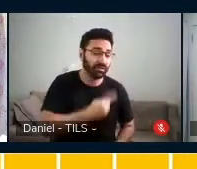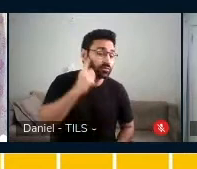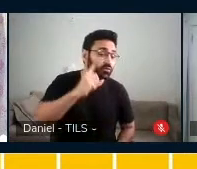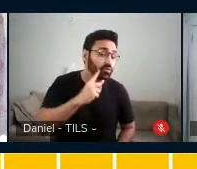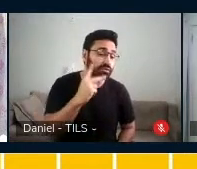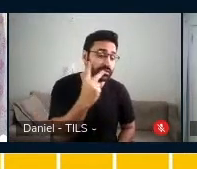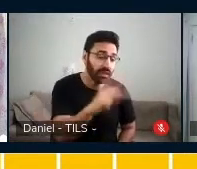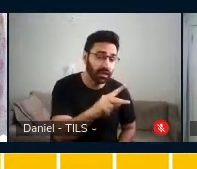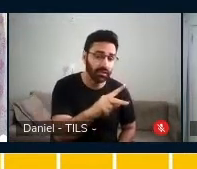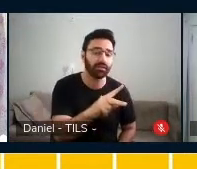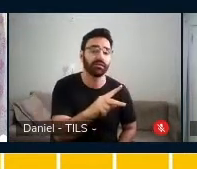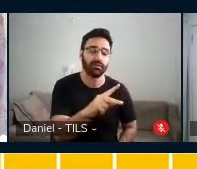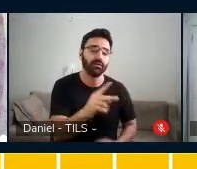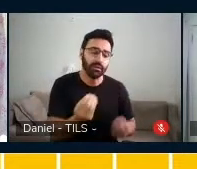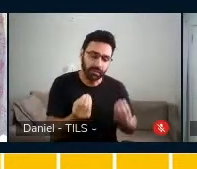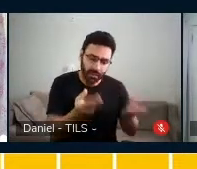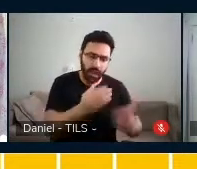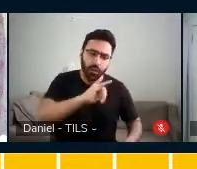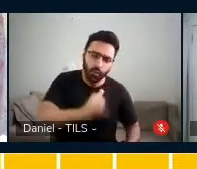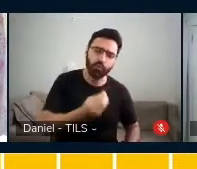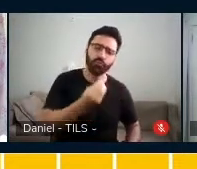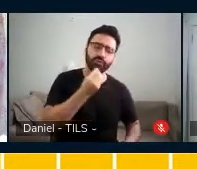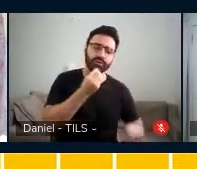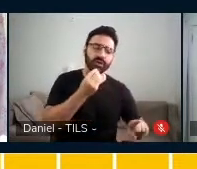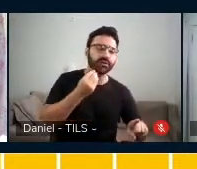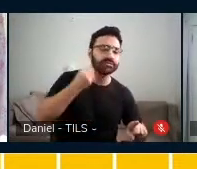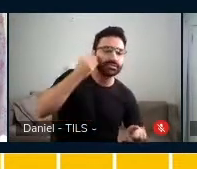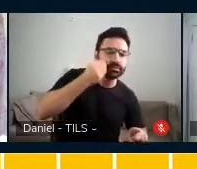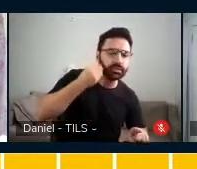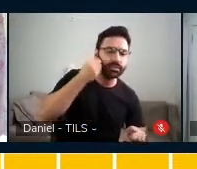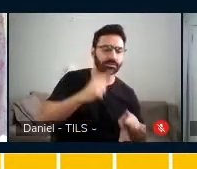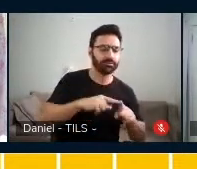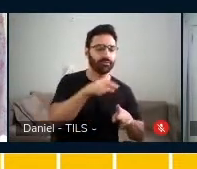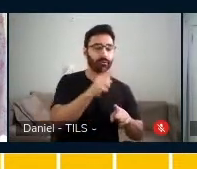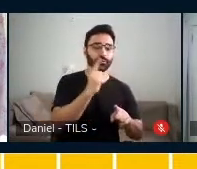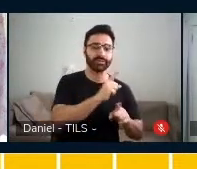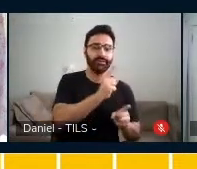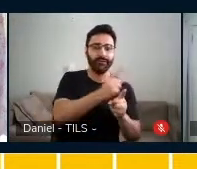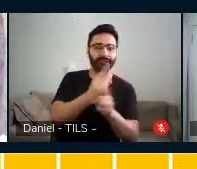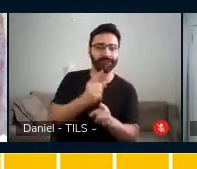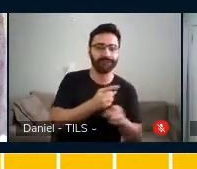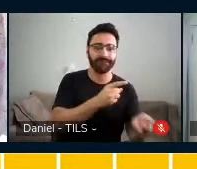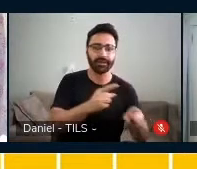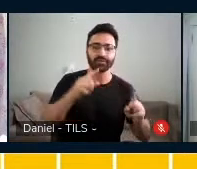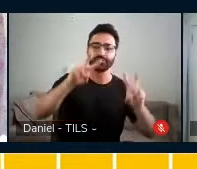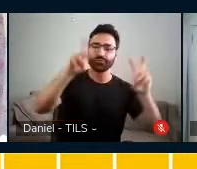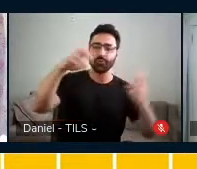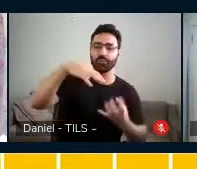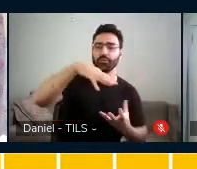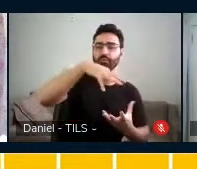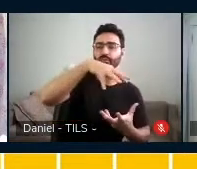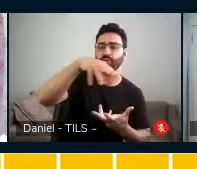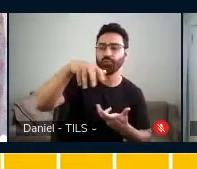mesmas oportunidades de experimentação, de descoberta em relação ao mundo sonoro musical que a rodeia,